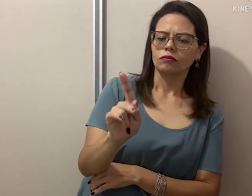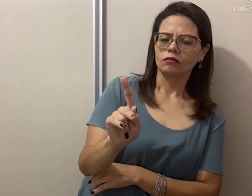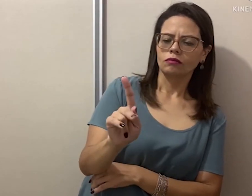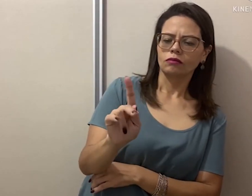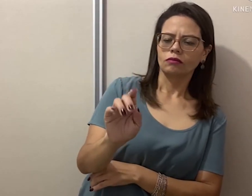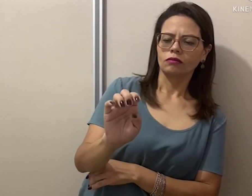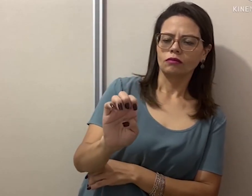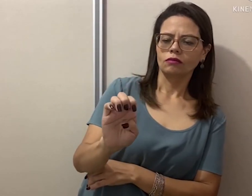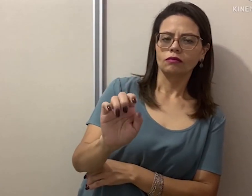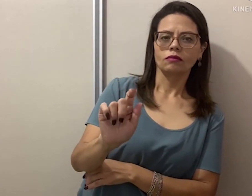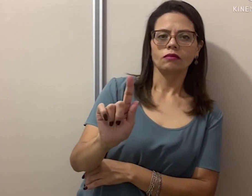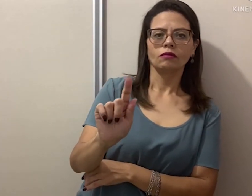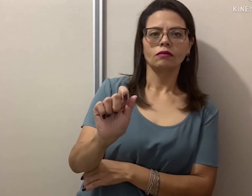Então, por exemplo,